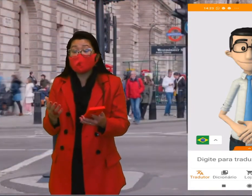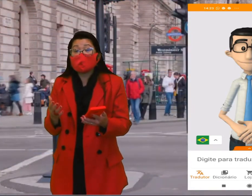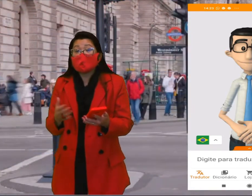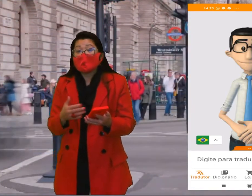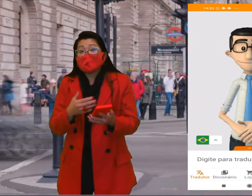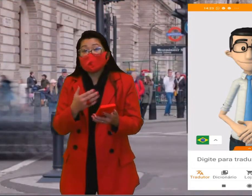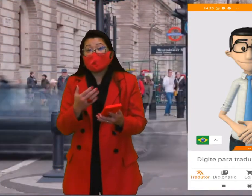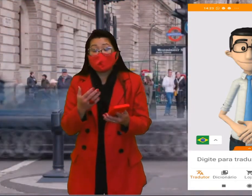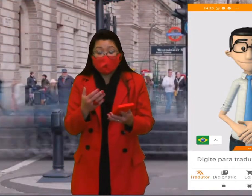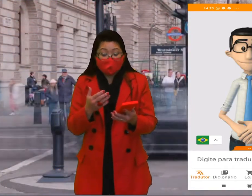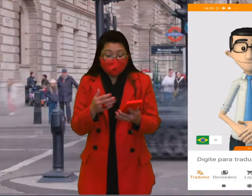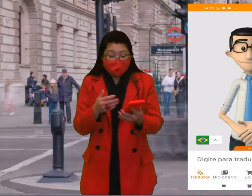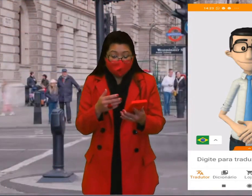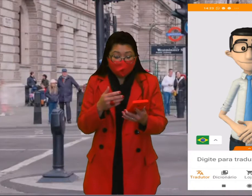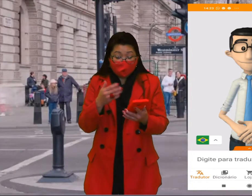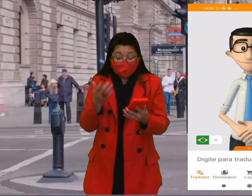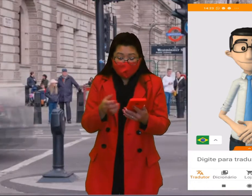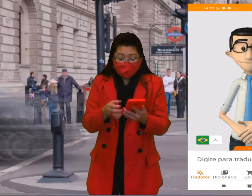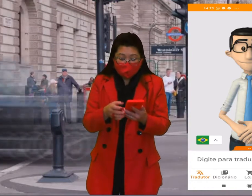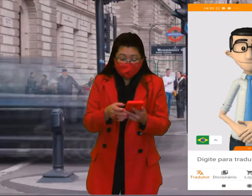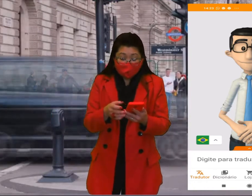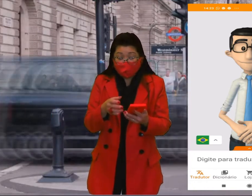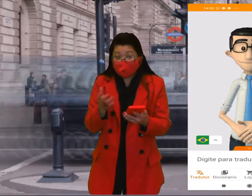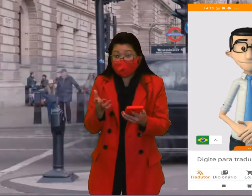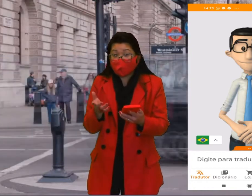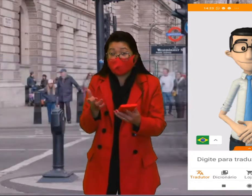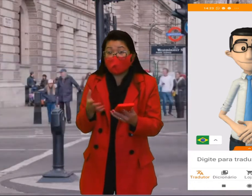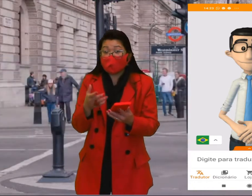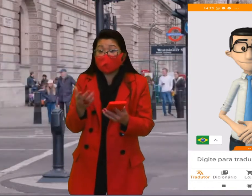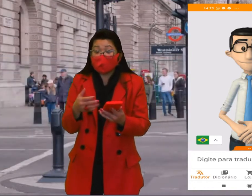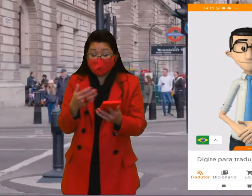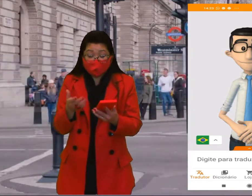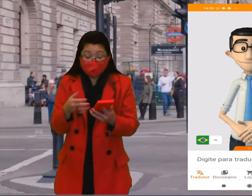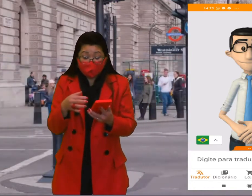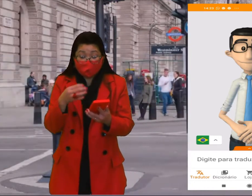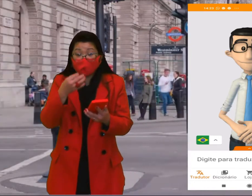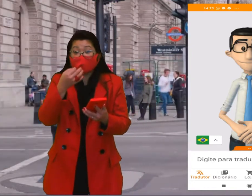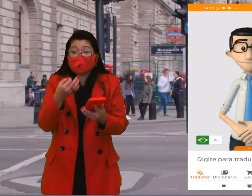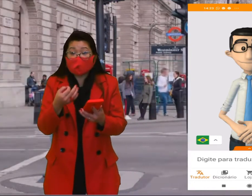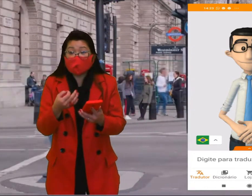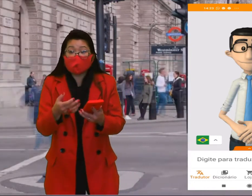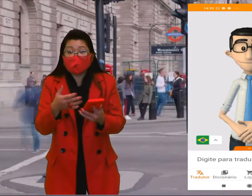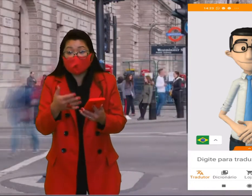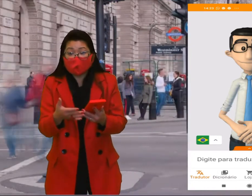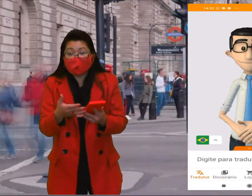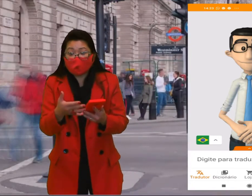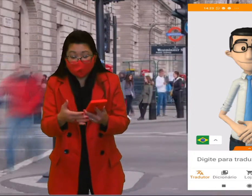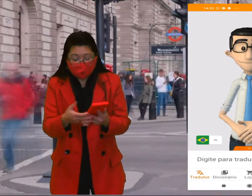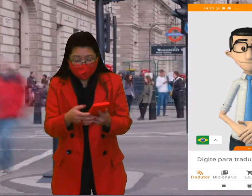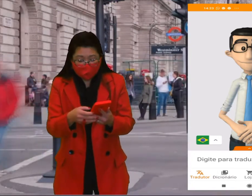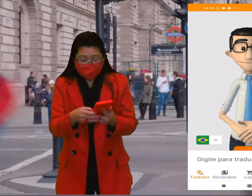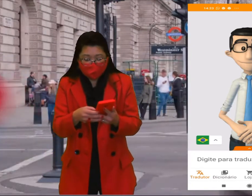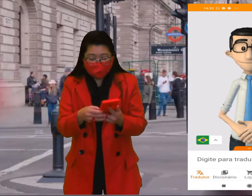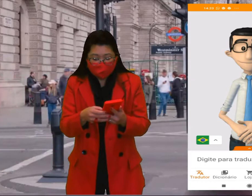falar aqui no microfone agora, e vocês vão ver o que vai acontecer aí na tela.